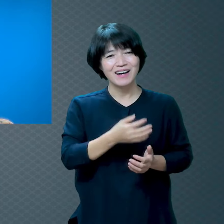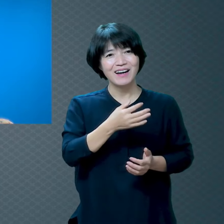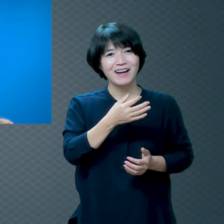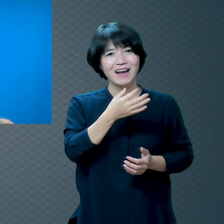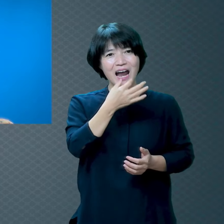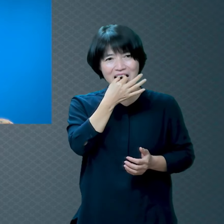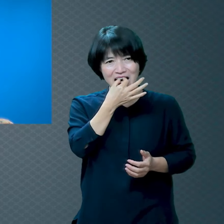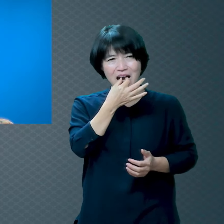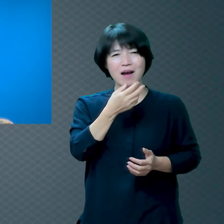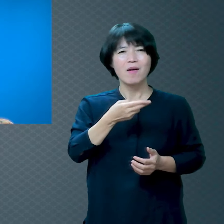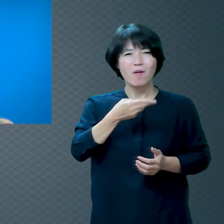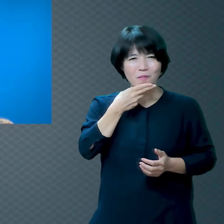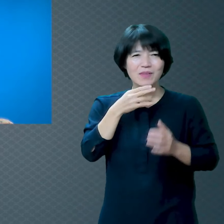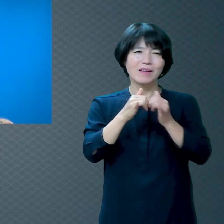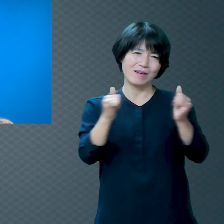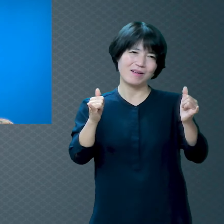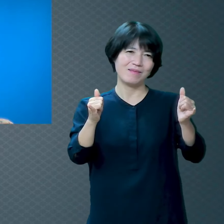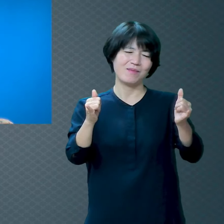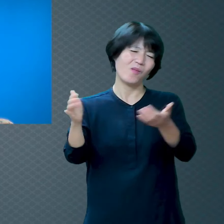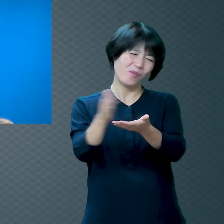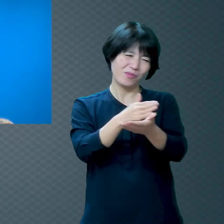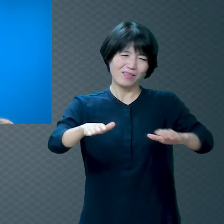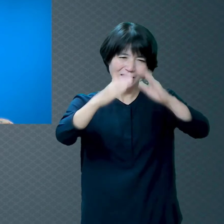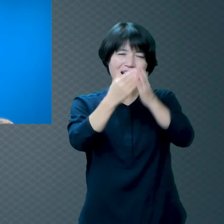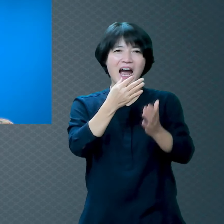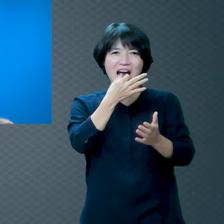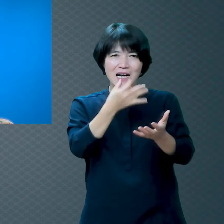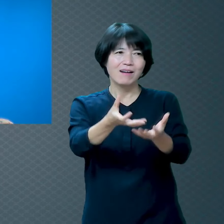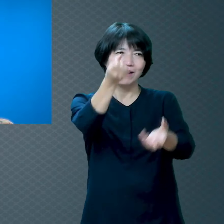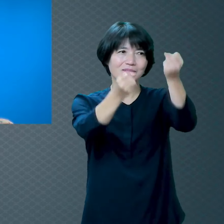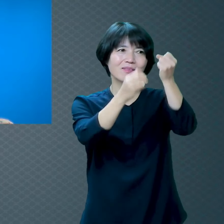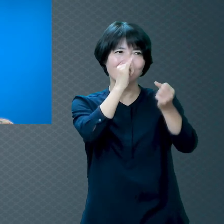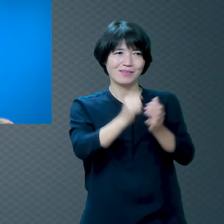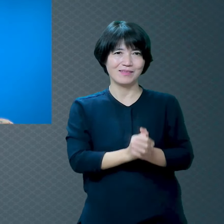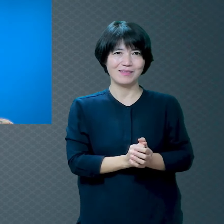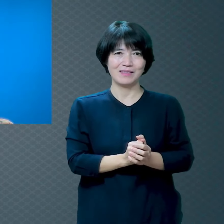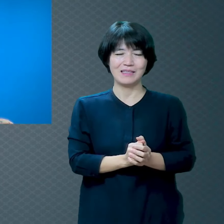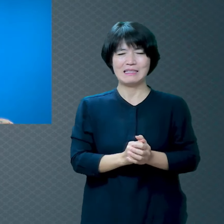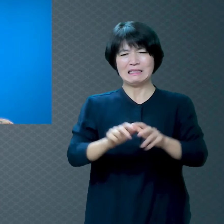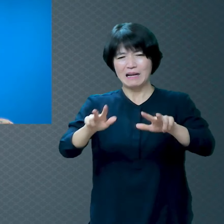그냥 포기한 거예요 그냥 내려놓은 거예요 이제 틀렸다